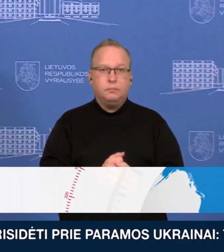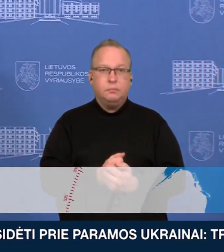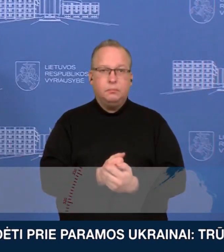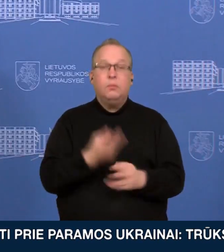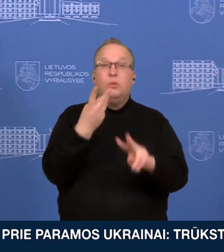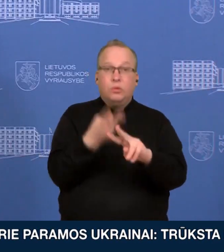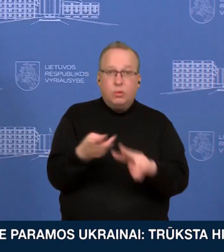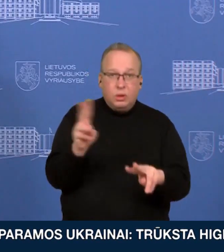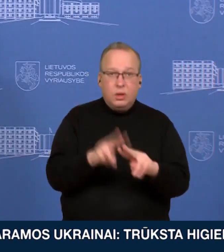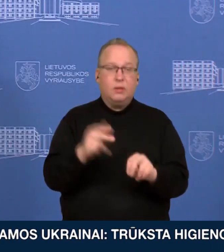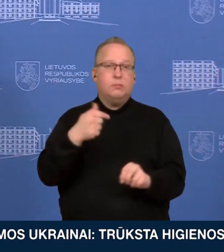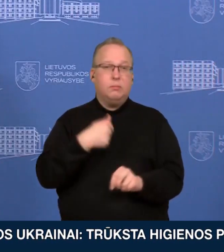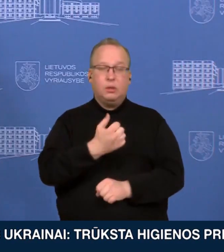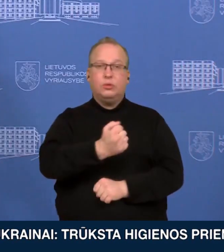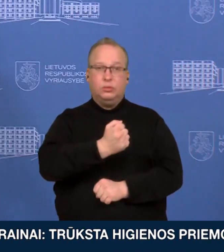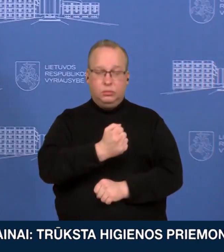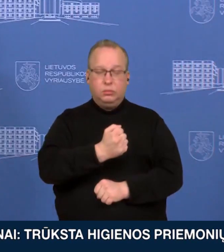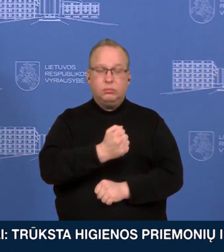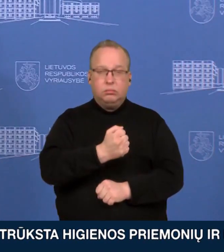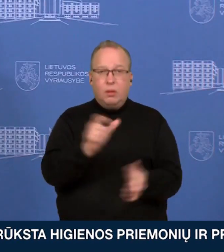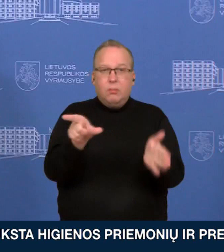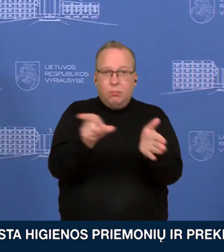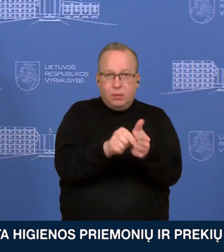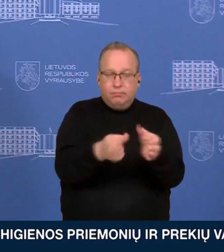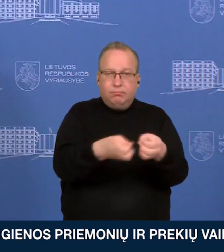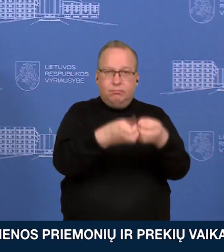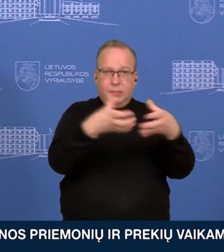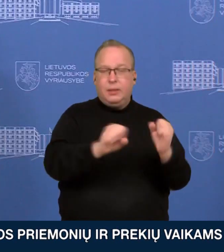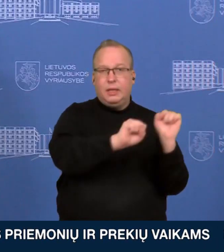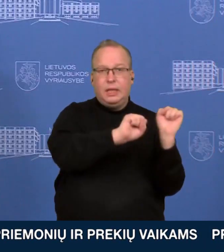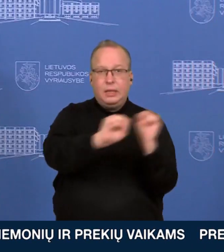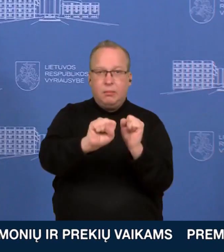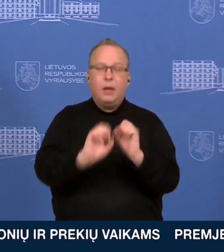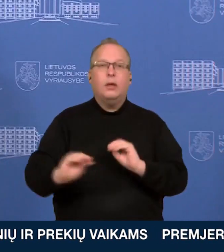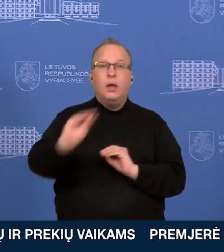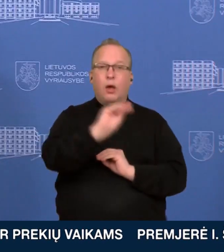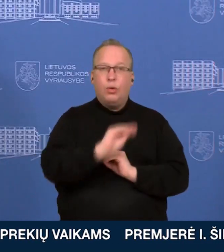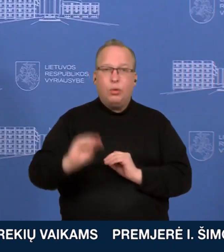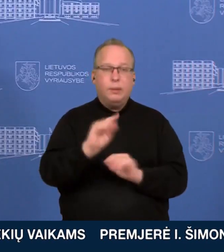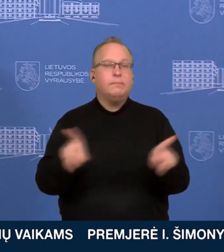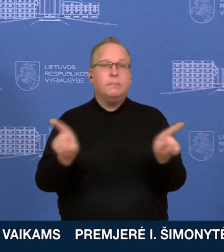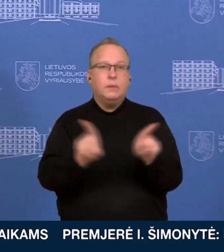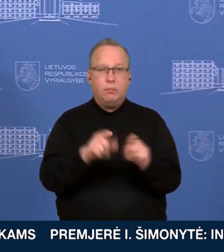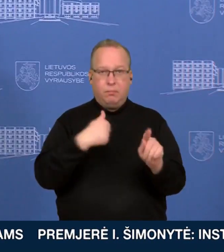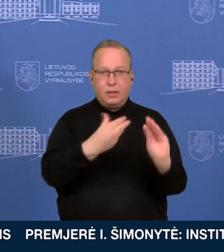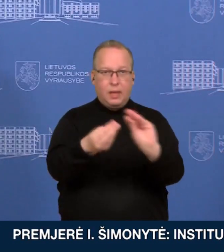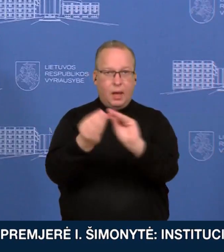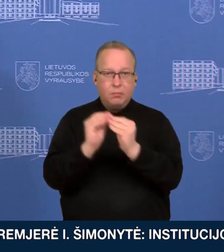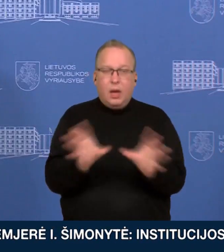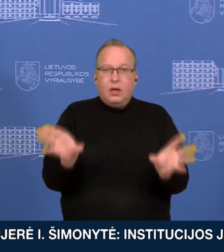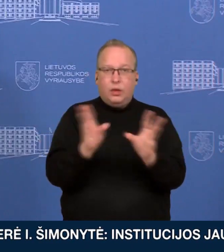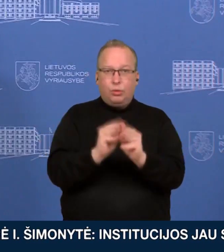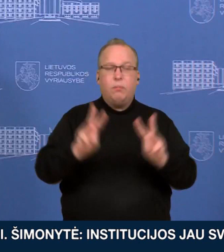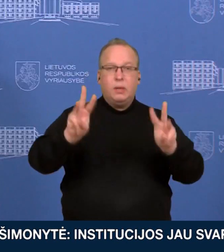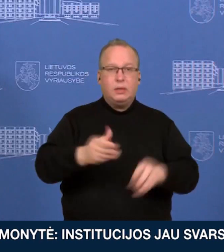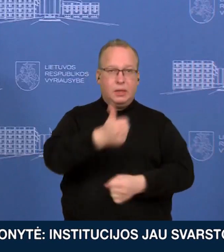kodėl turime didinti mūsų gynybos pasirengimą Europoje. Ir žinoma, mes aptarėme tai kartu su